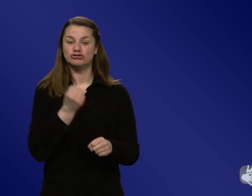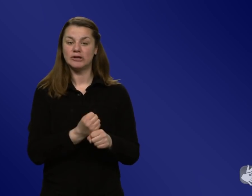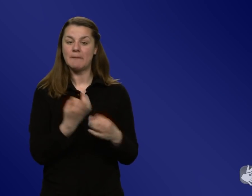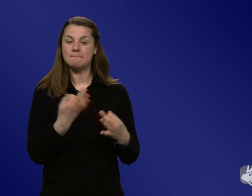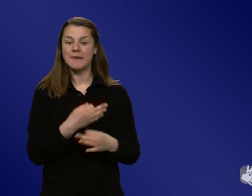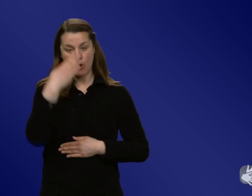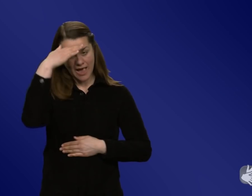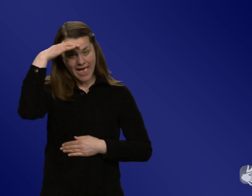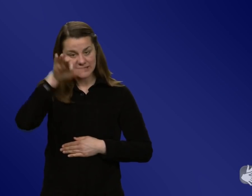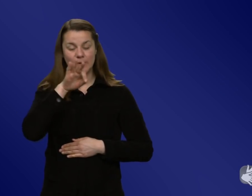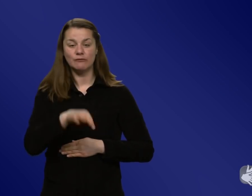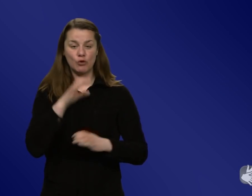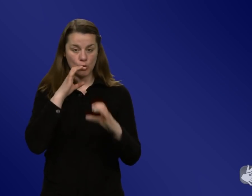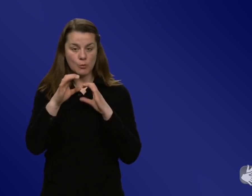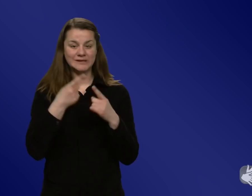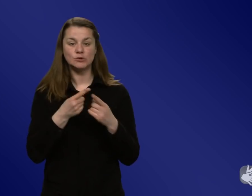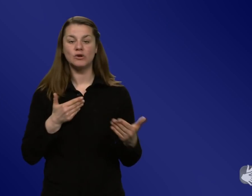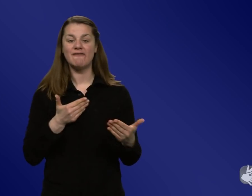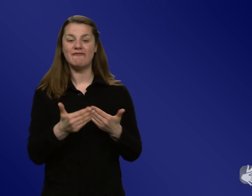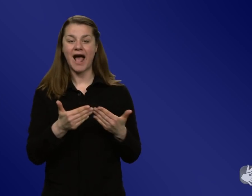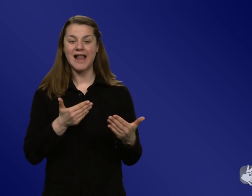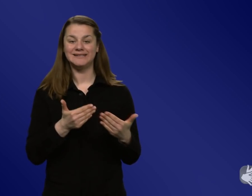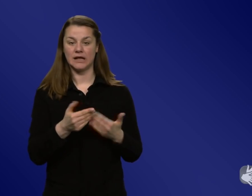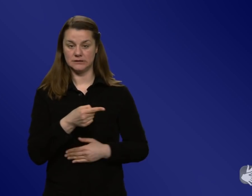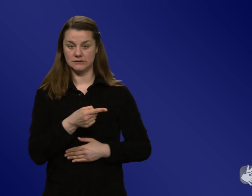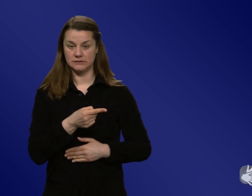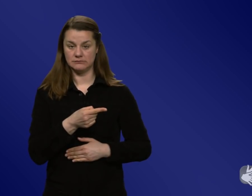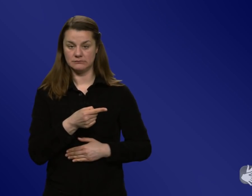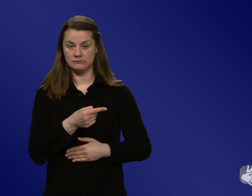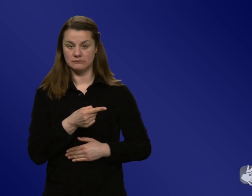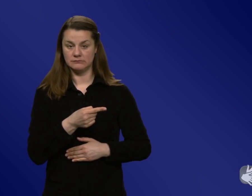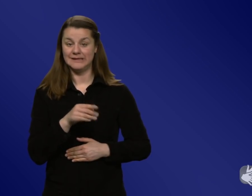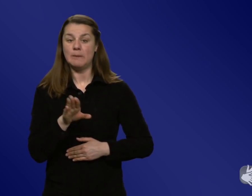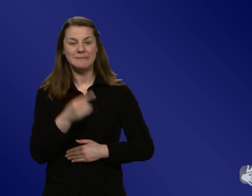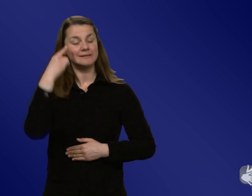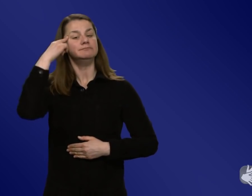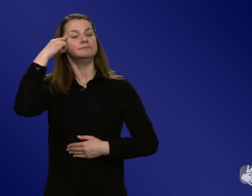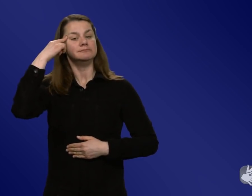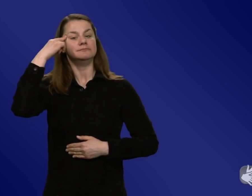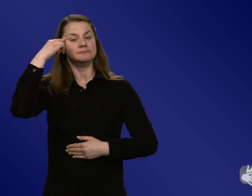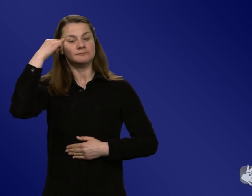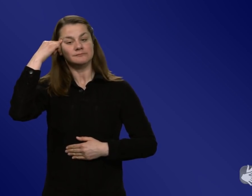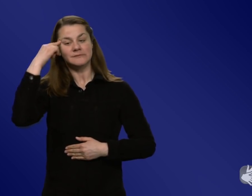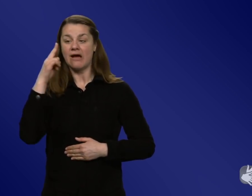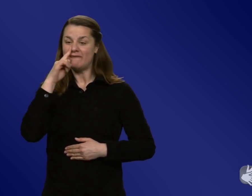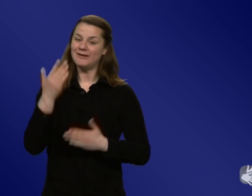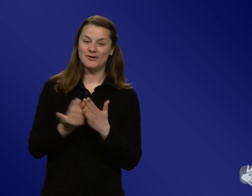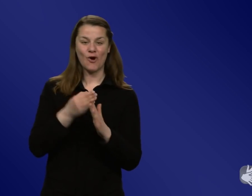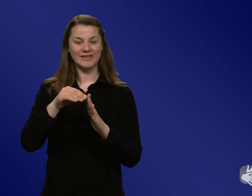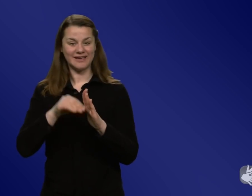Krisenstäben, die also das immer voransetzen. Denn wenn wir tolle neue Regeln machen, weil wir was Tolles Neues